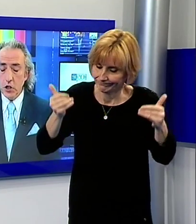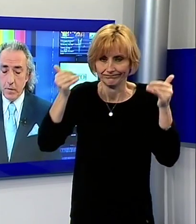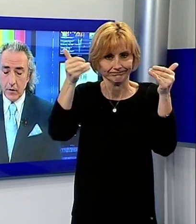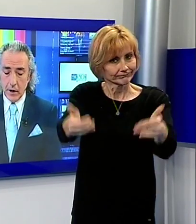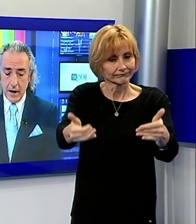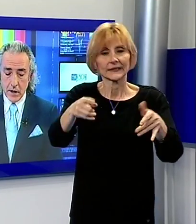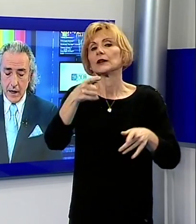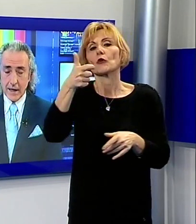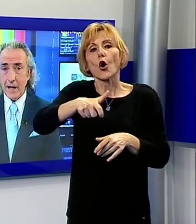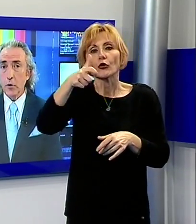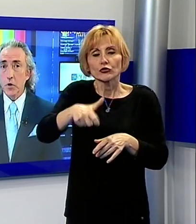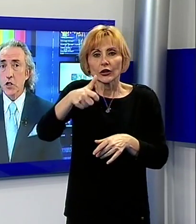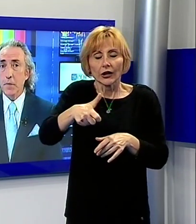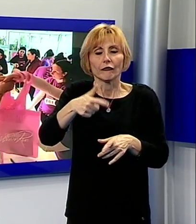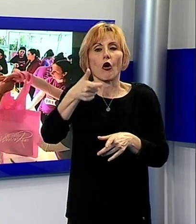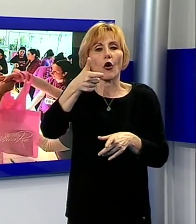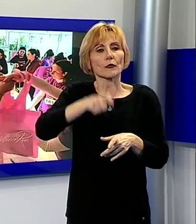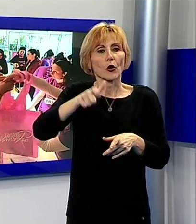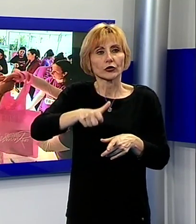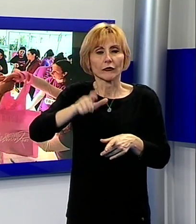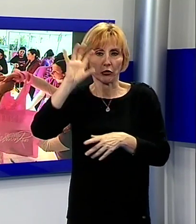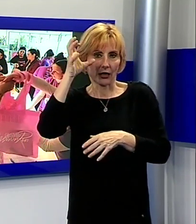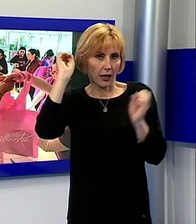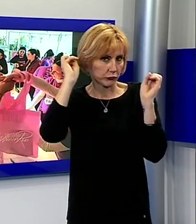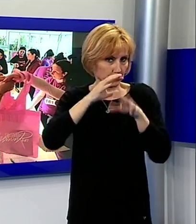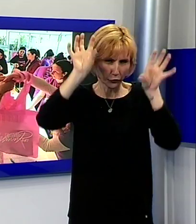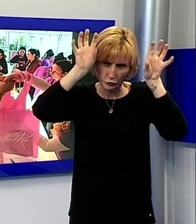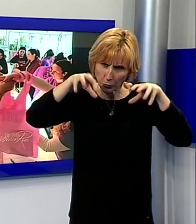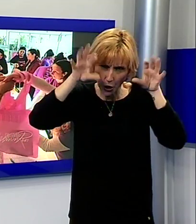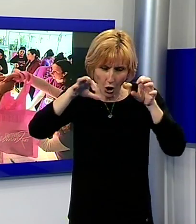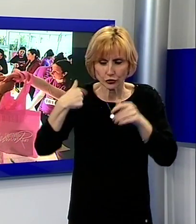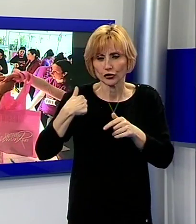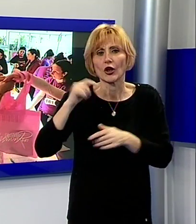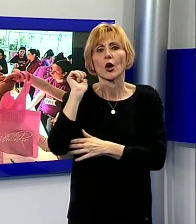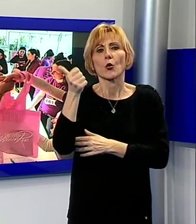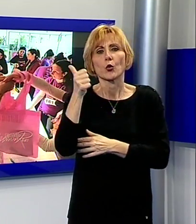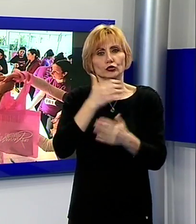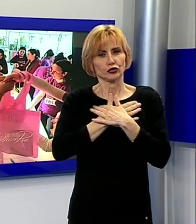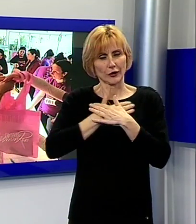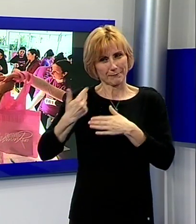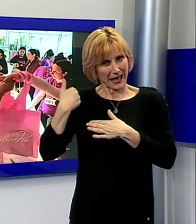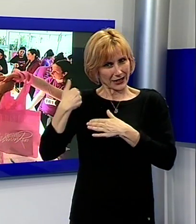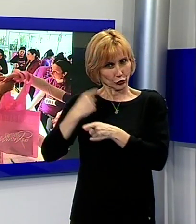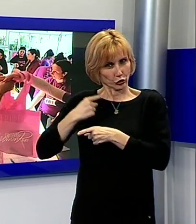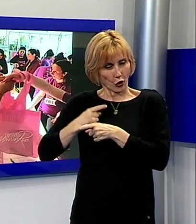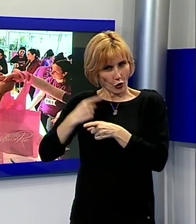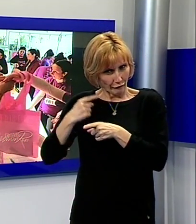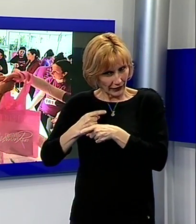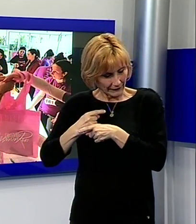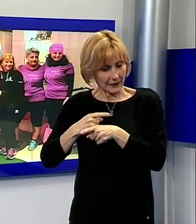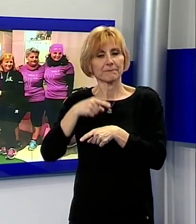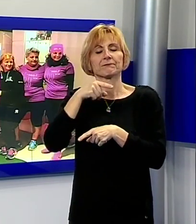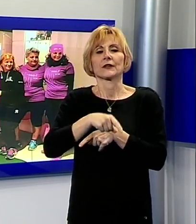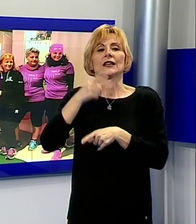stato posticipato causa maltempo già lo scorso 11 marzo e chiamava tutte le donne a